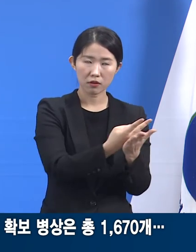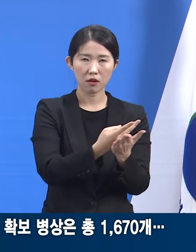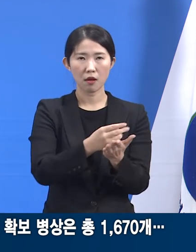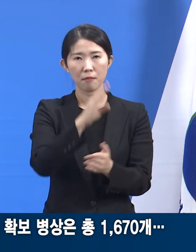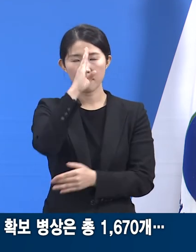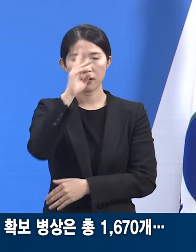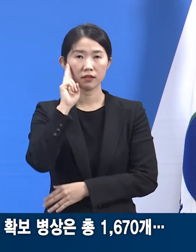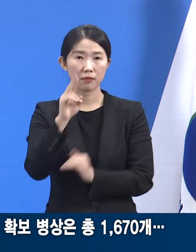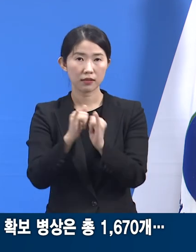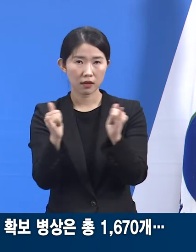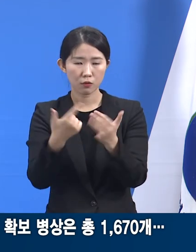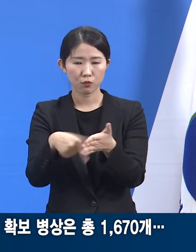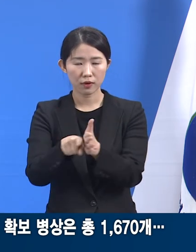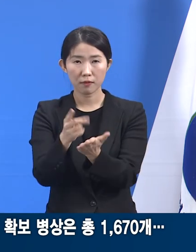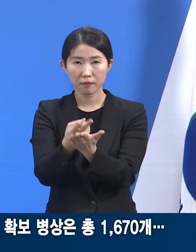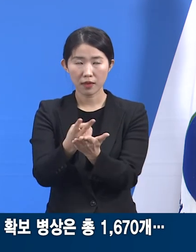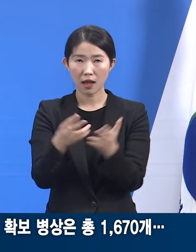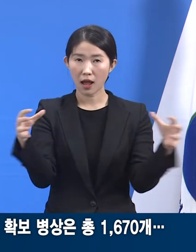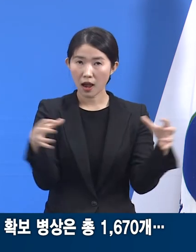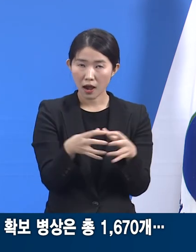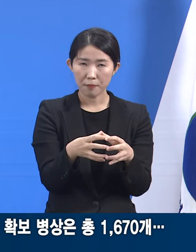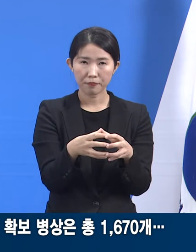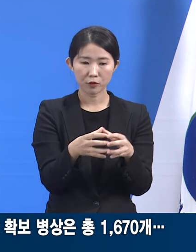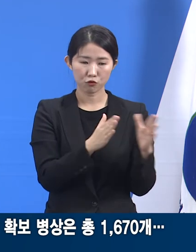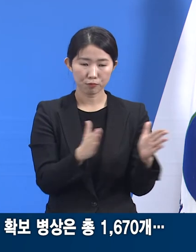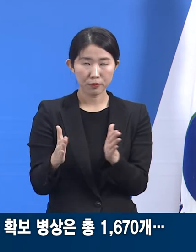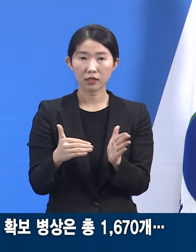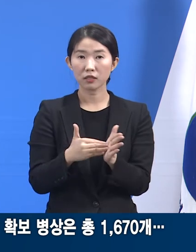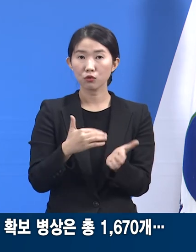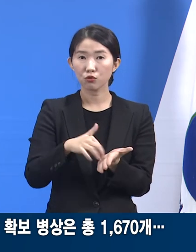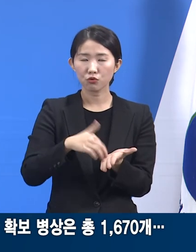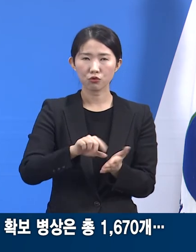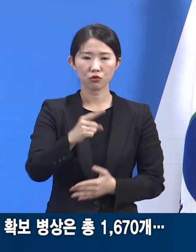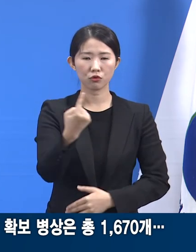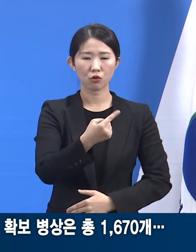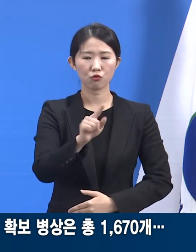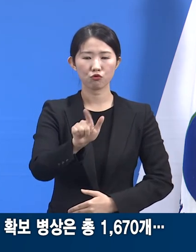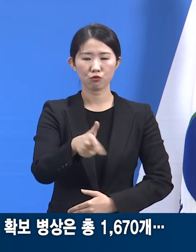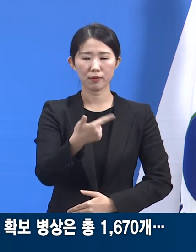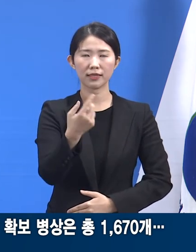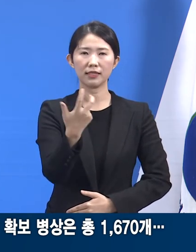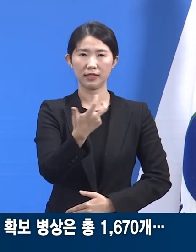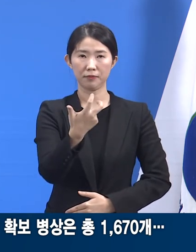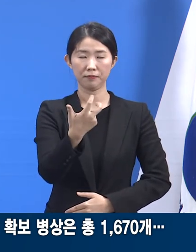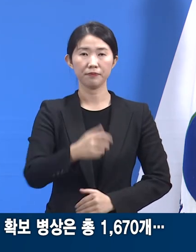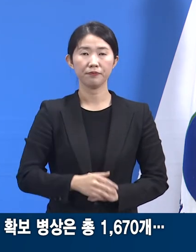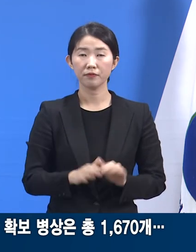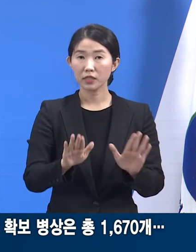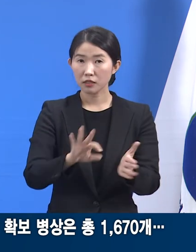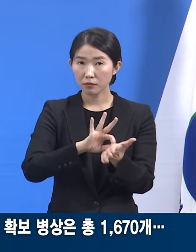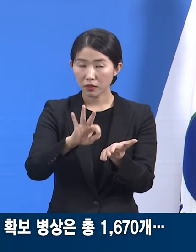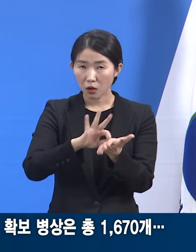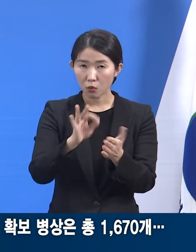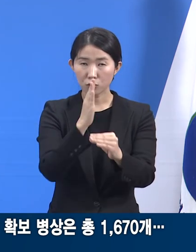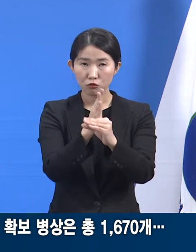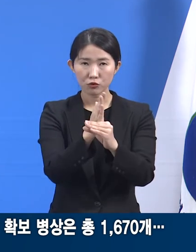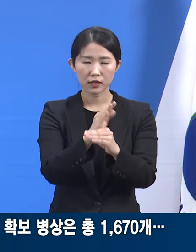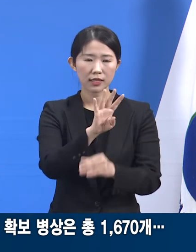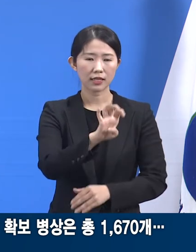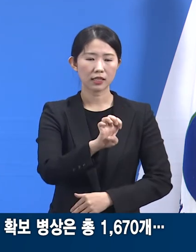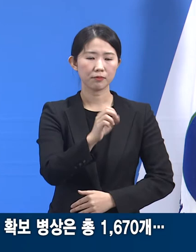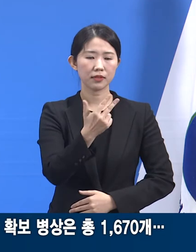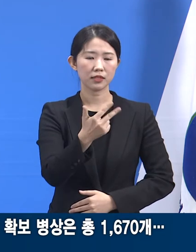의료기관 확보 병상은 총 1670개입니다. 현재 병상 가동률은 47